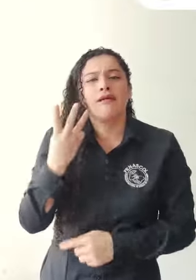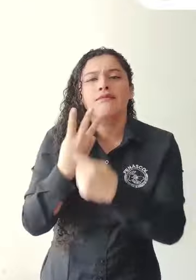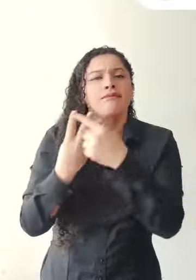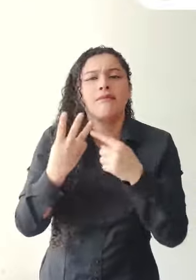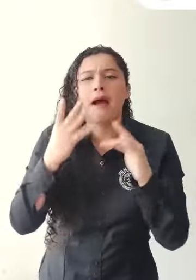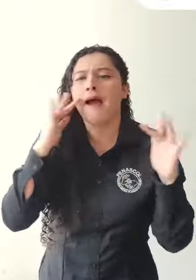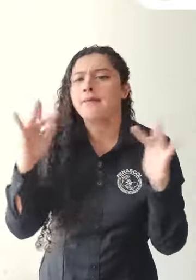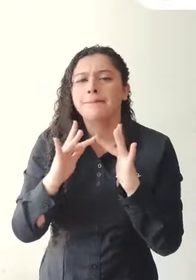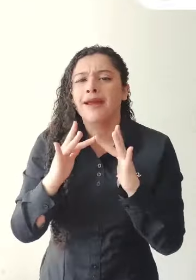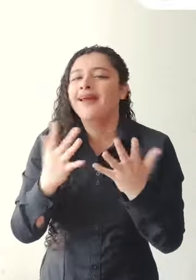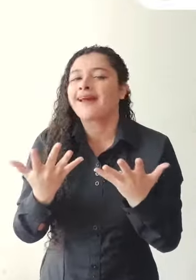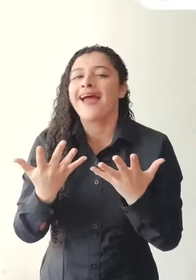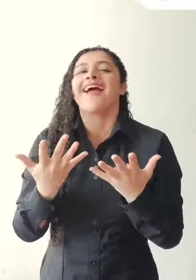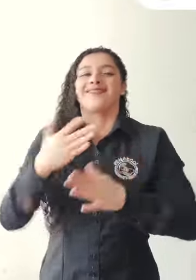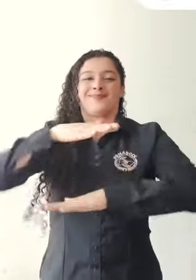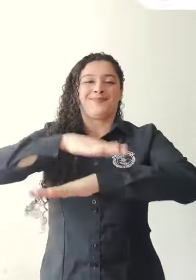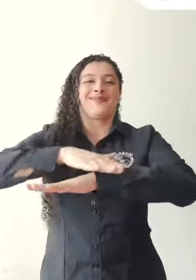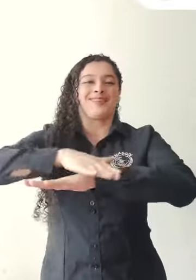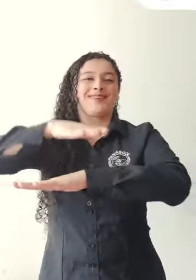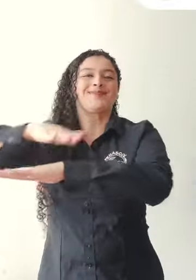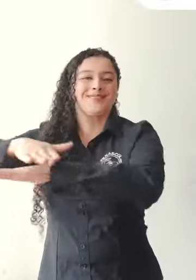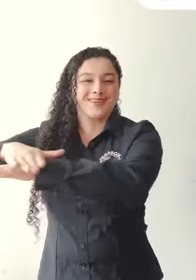mediodía. Contamos con servicio de interpretación.